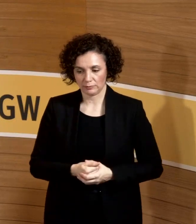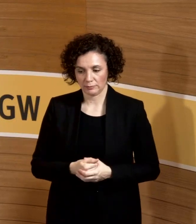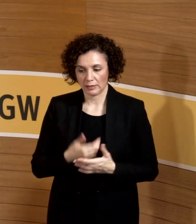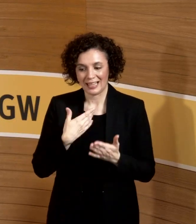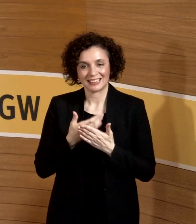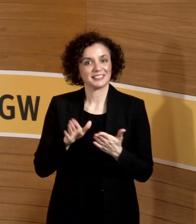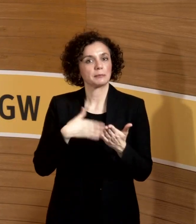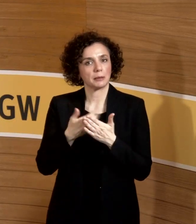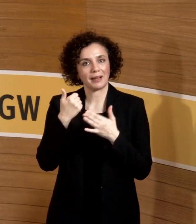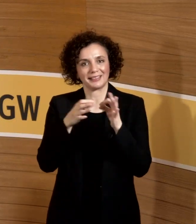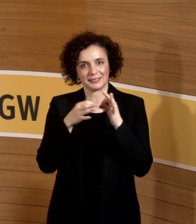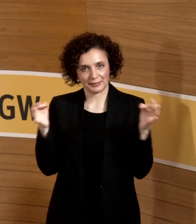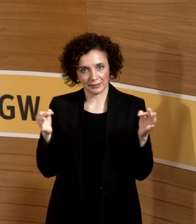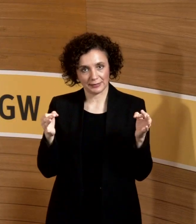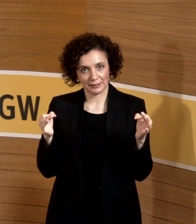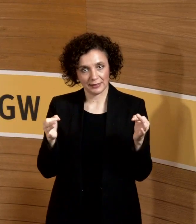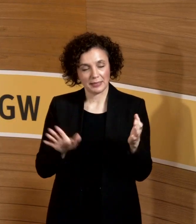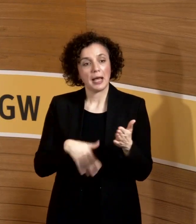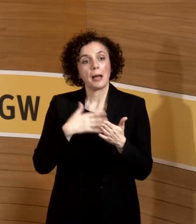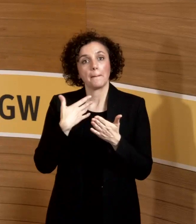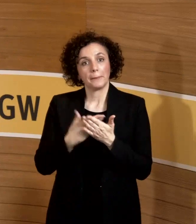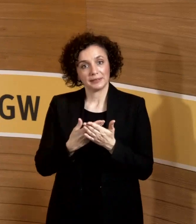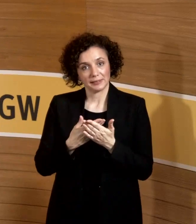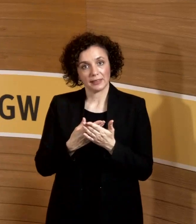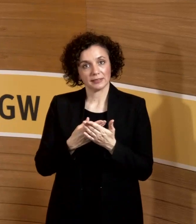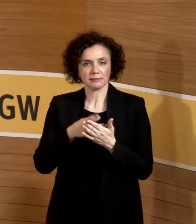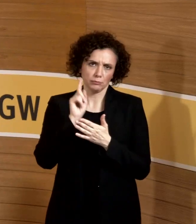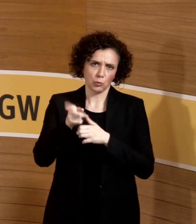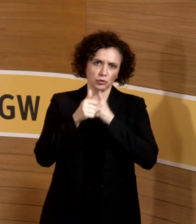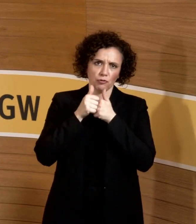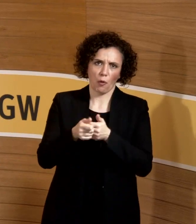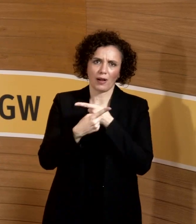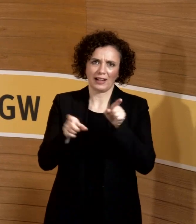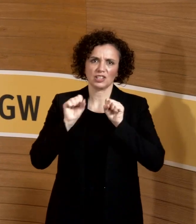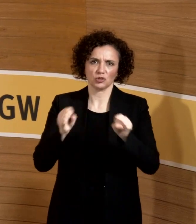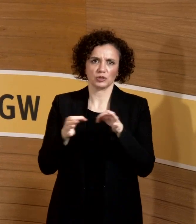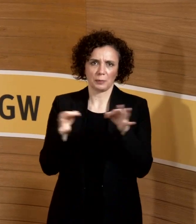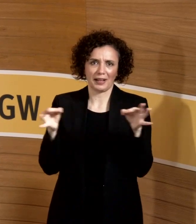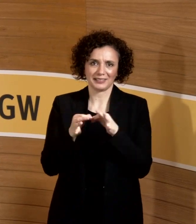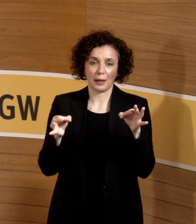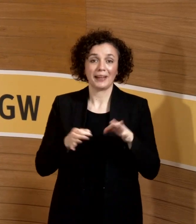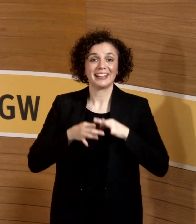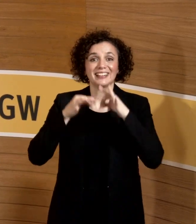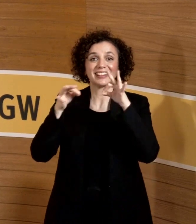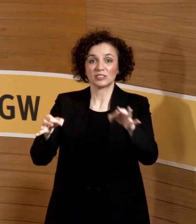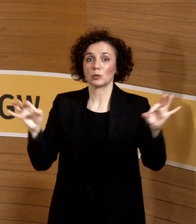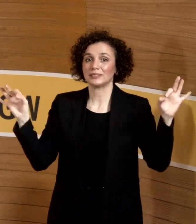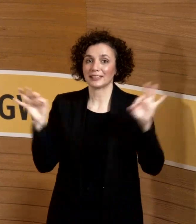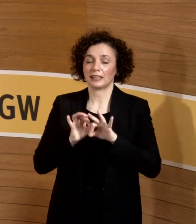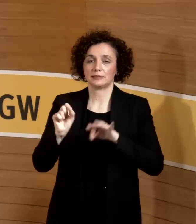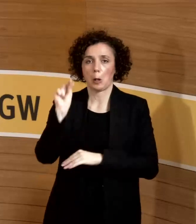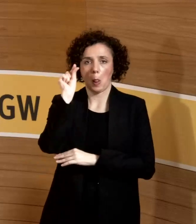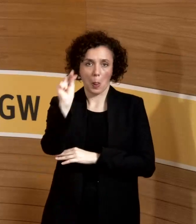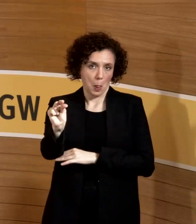mittlerweile unter auch wieder Einhaltung aller erforderlichen Schutznachstmahn, das Infektionsrisiko sehr, sehr gering ist und nicht